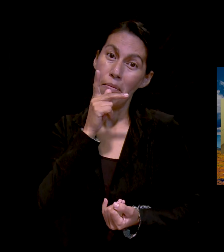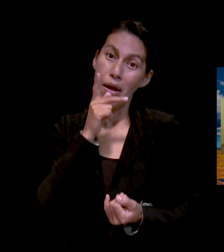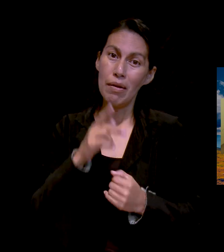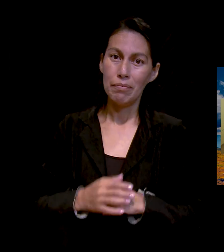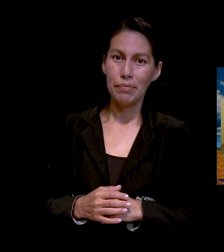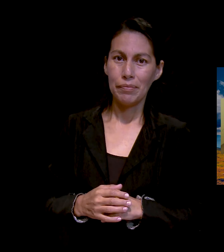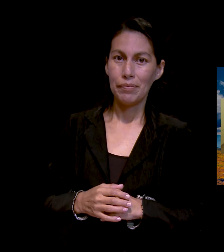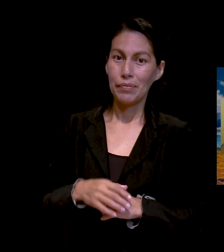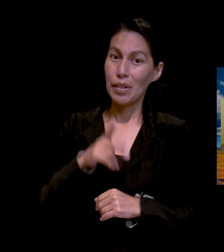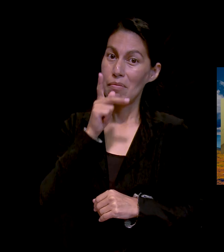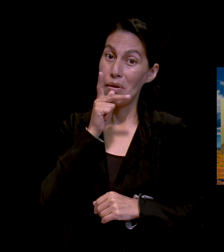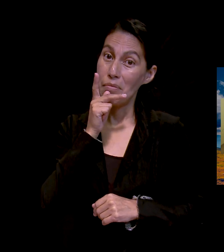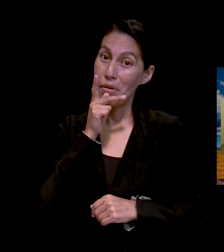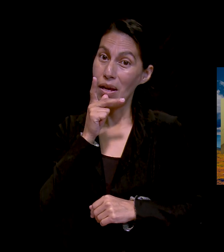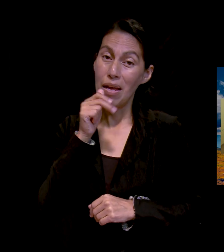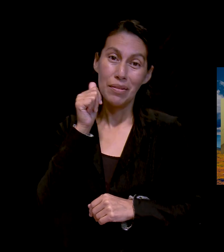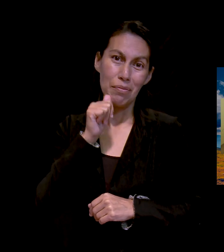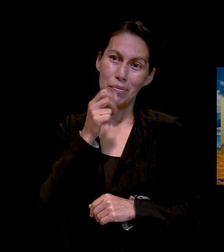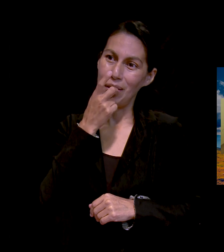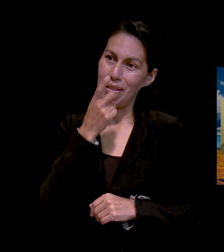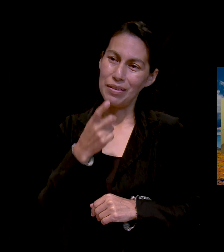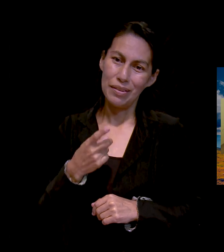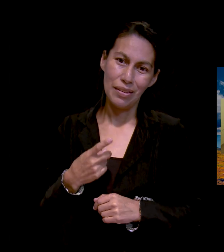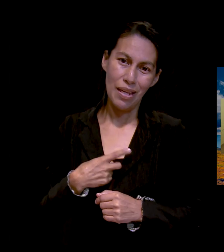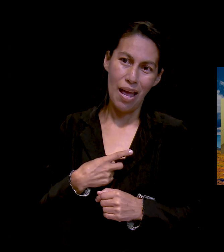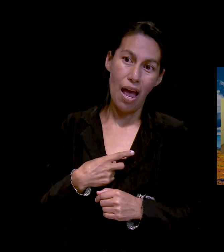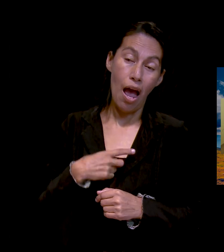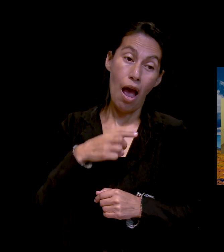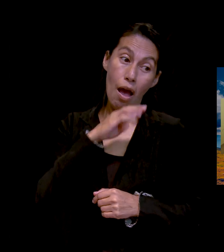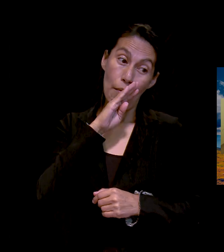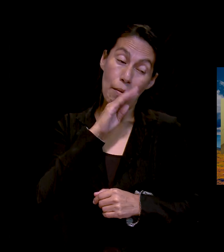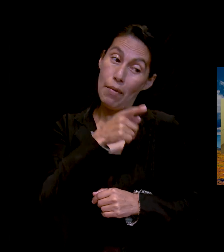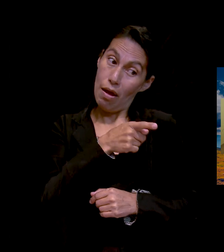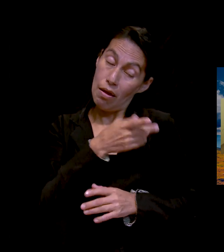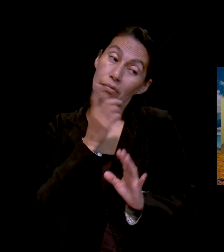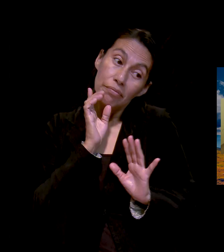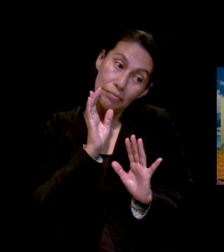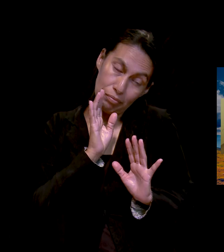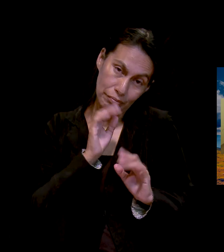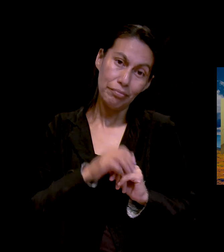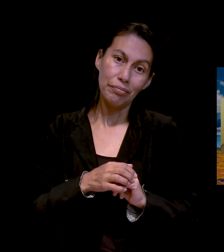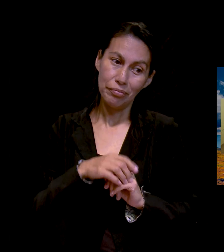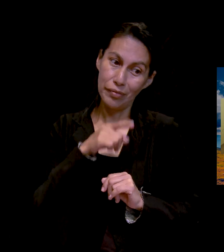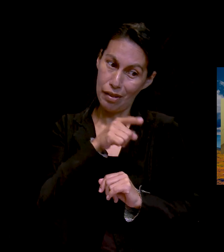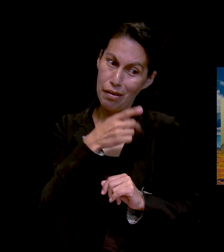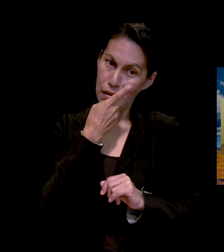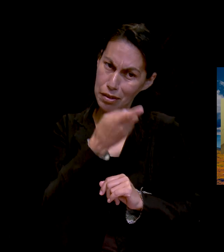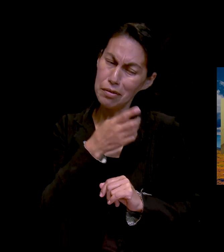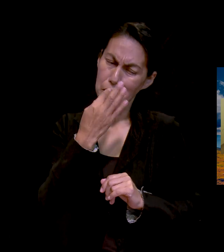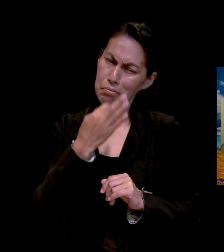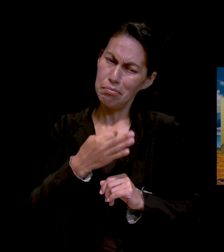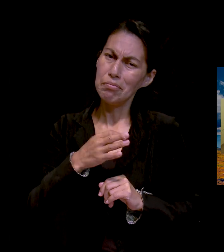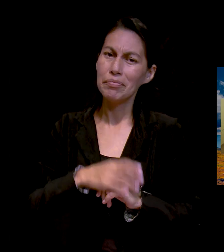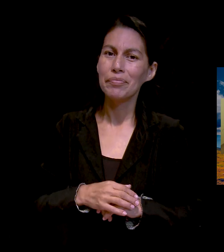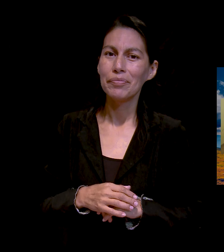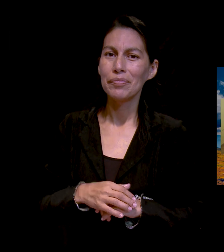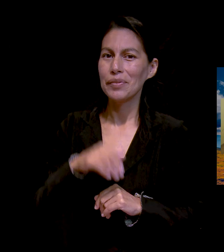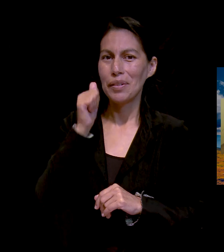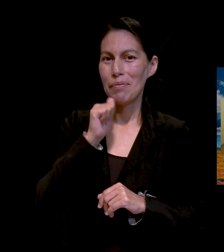diga su mamá y mi papá no se metía en problemas. Así que lo que decía mi mamá, eso es lo que se hacía, ¿no?